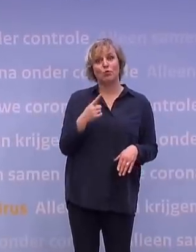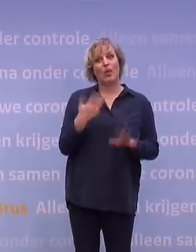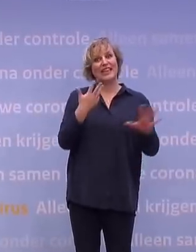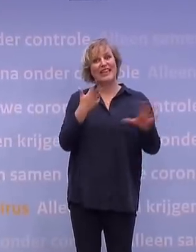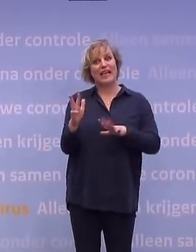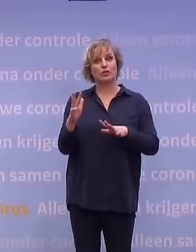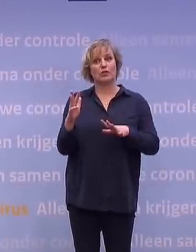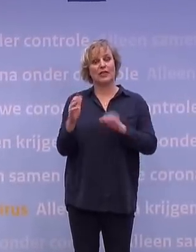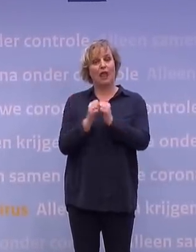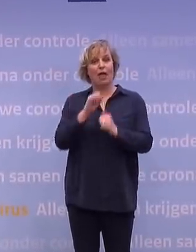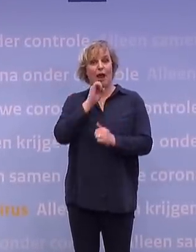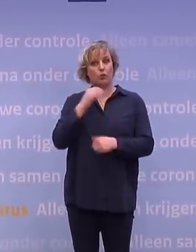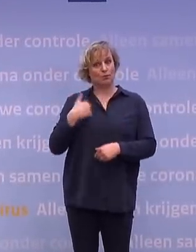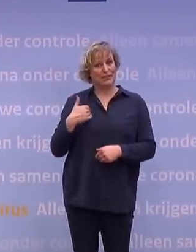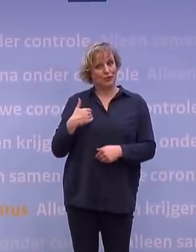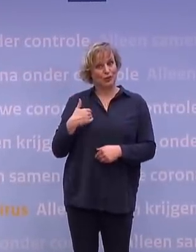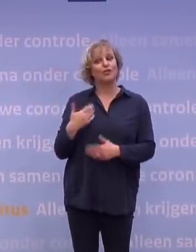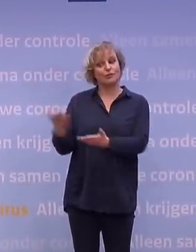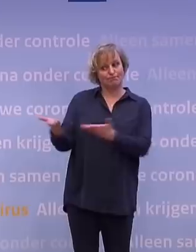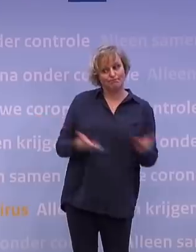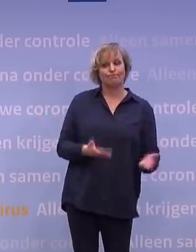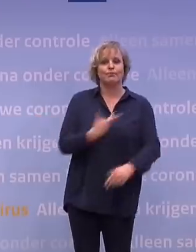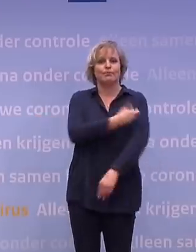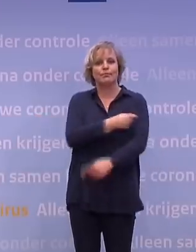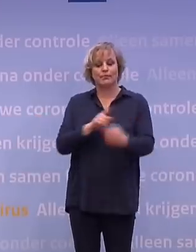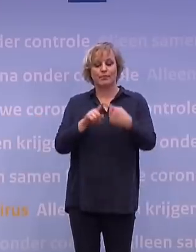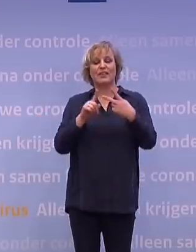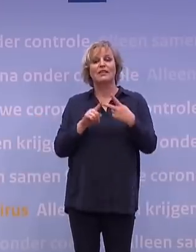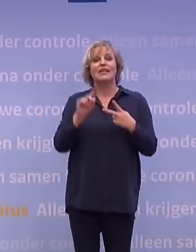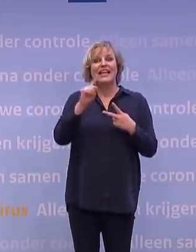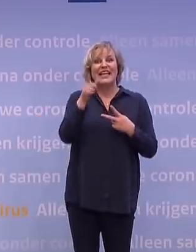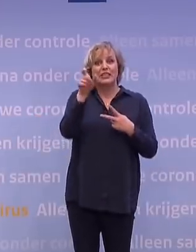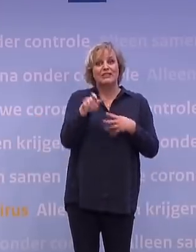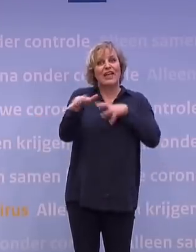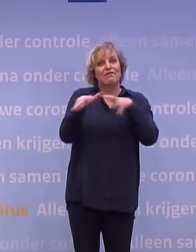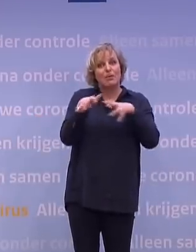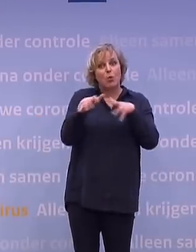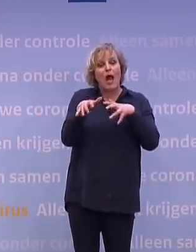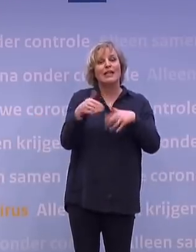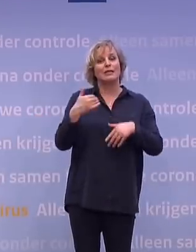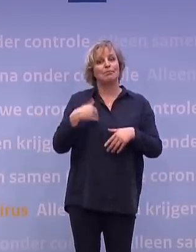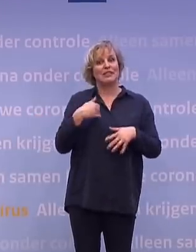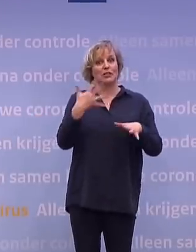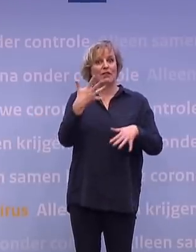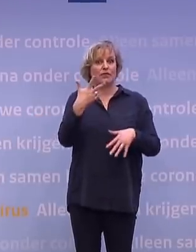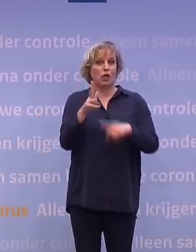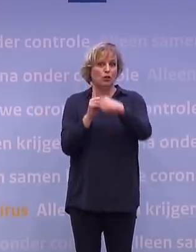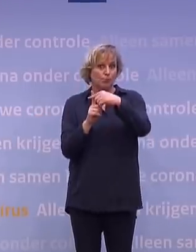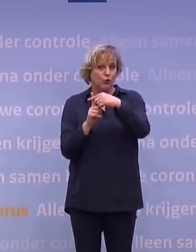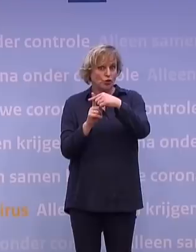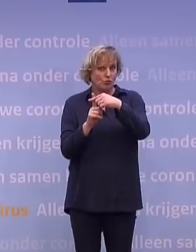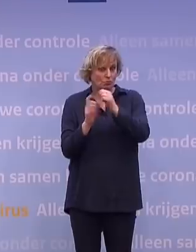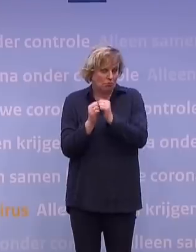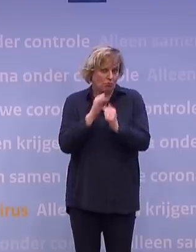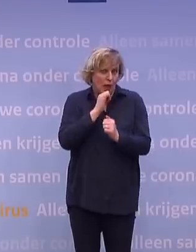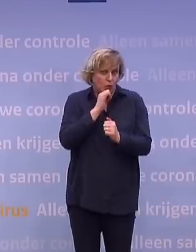uitnodigen. Die stonden eigenlijk pas voor over een aantal weken. Wat we versnellen is in de eerste week van februari de 85-plussers die thuis wonen uitnodigen om zich te laten